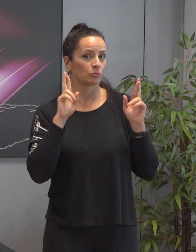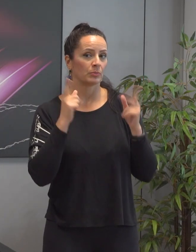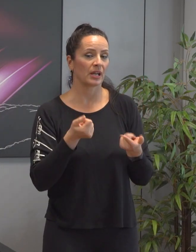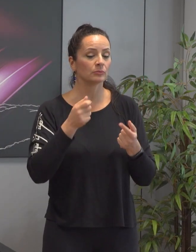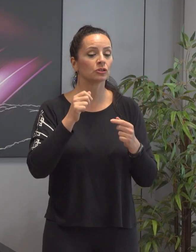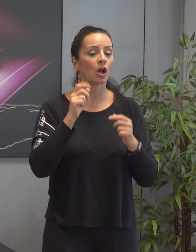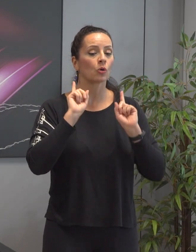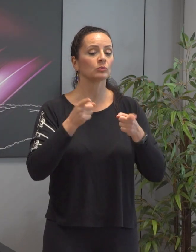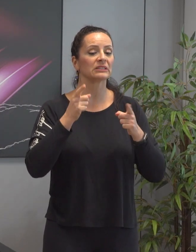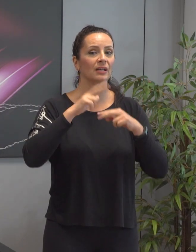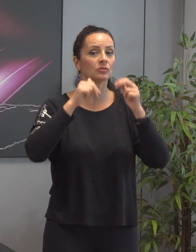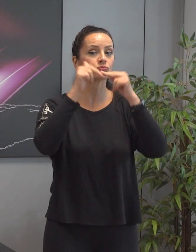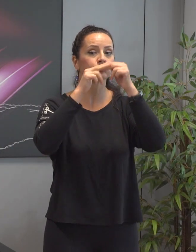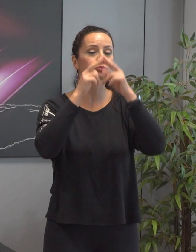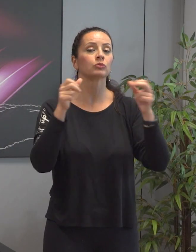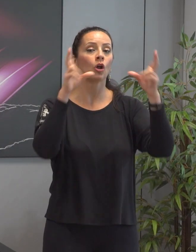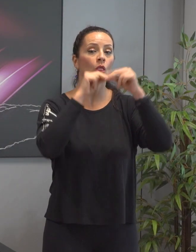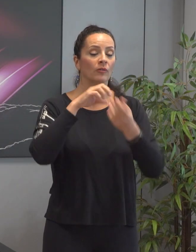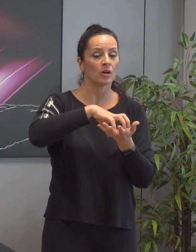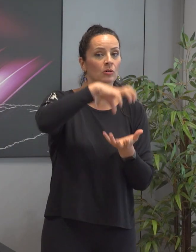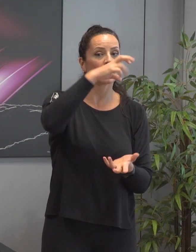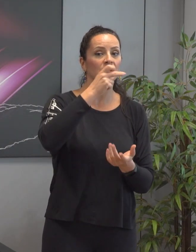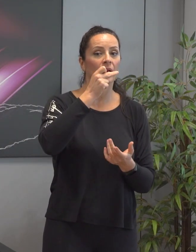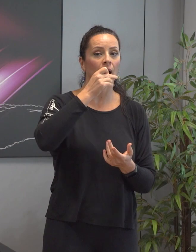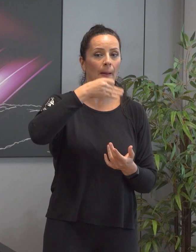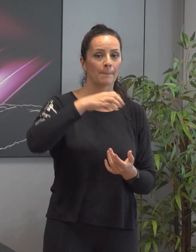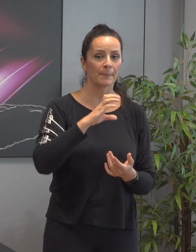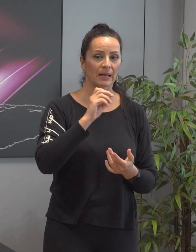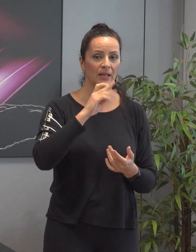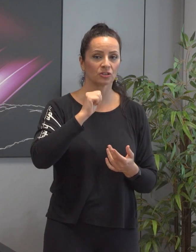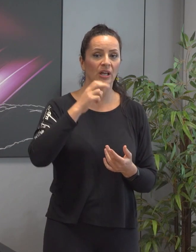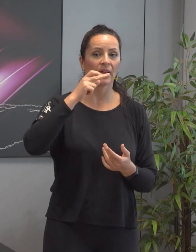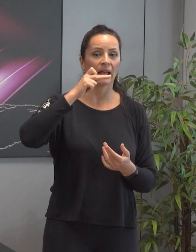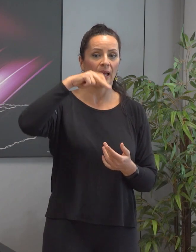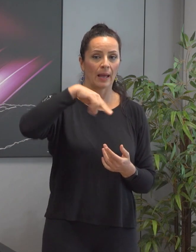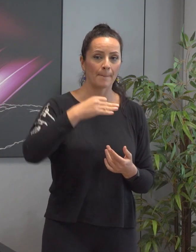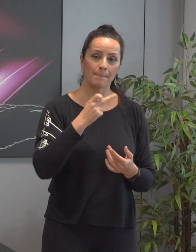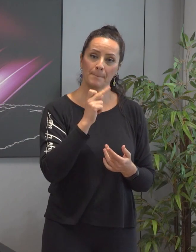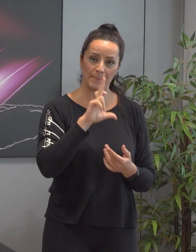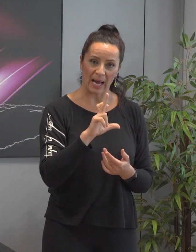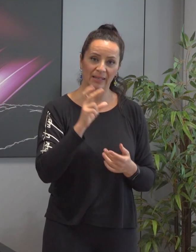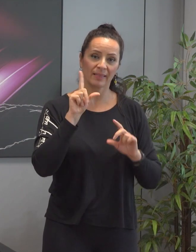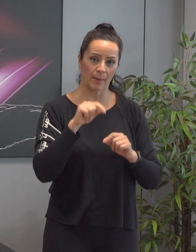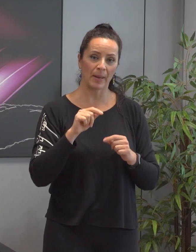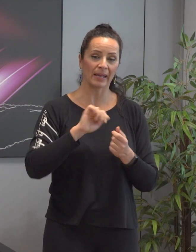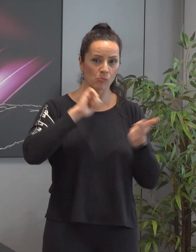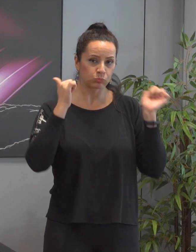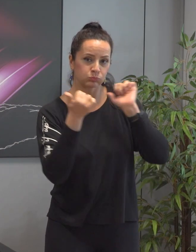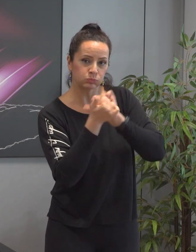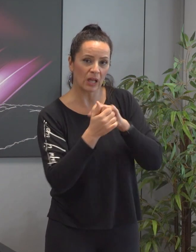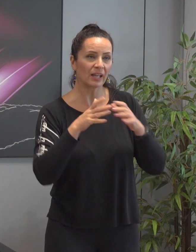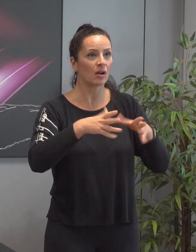a construção das novas instalações da APCAS e da AMPAR, assim como a requalificação das